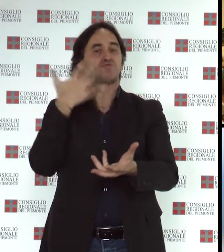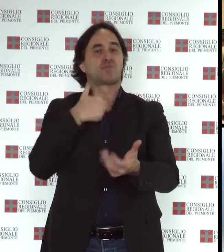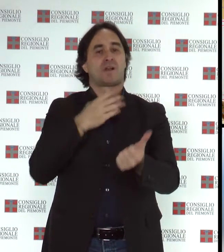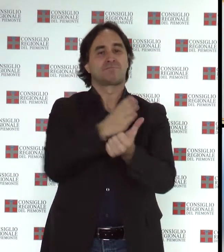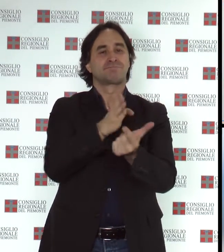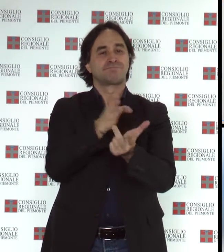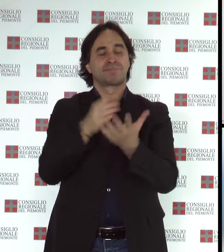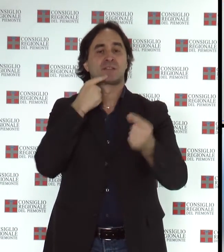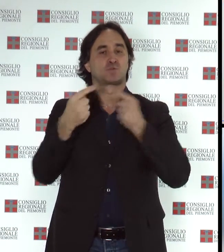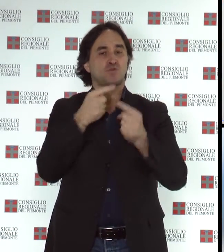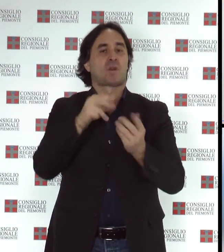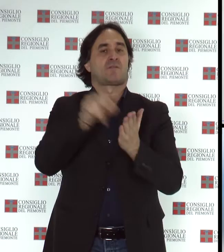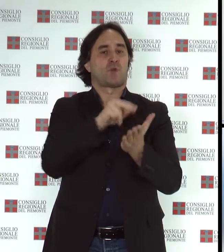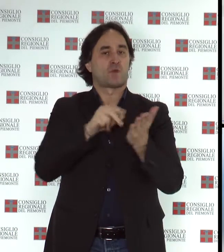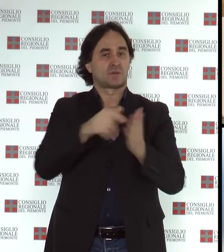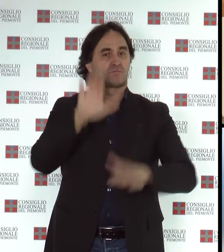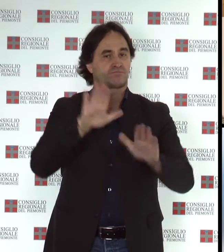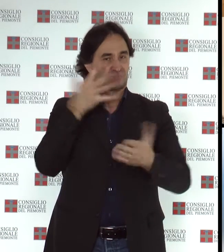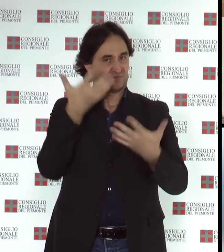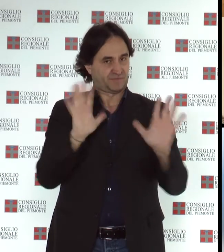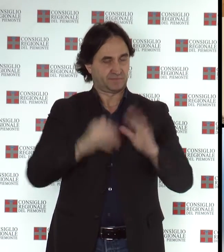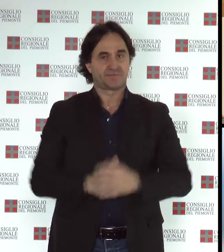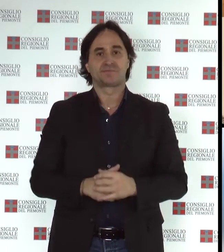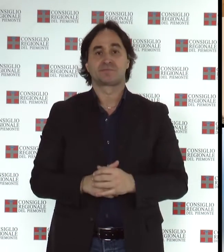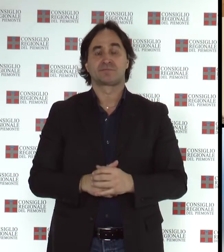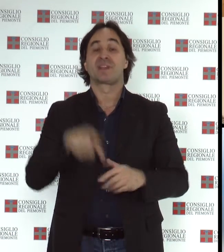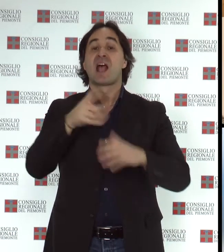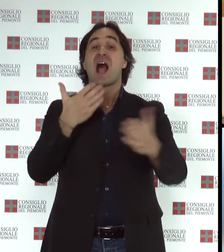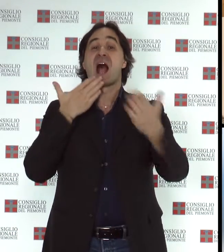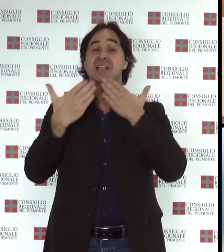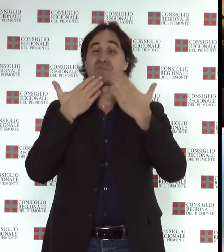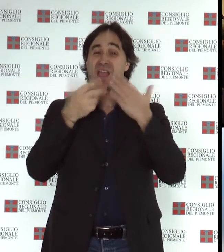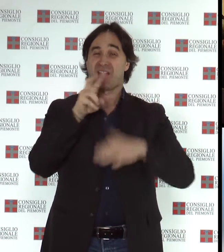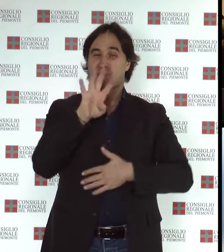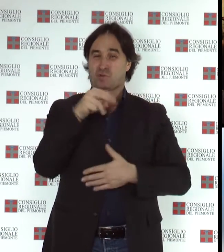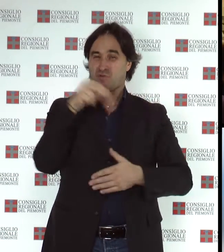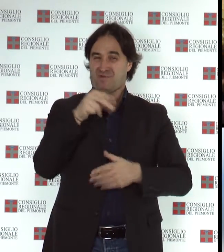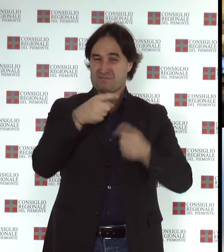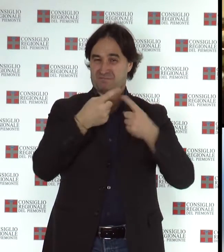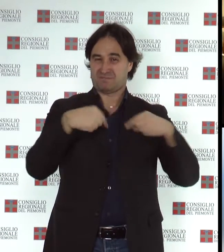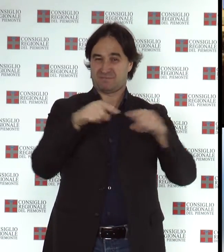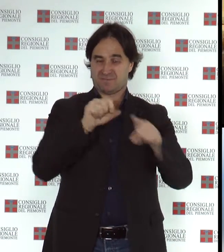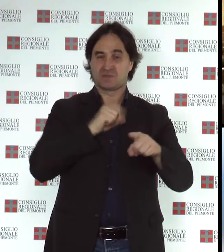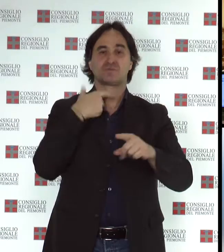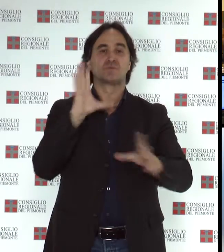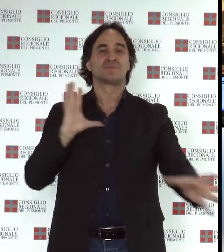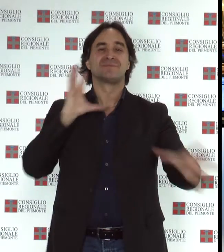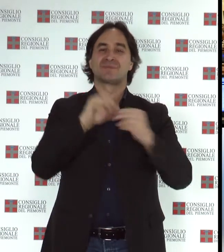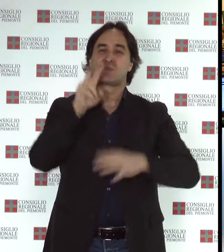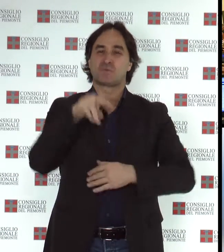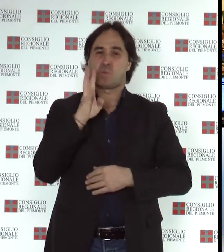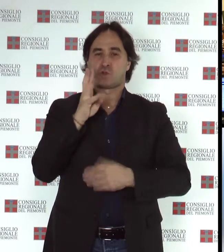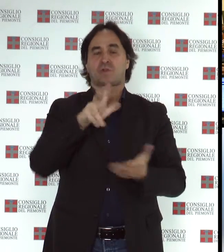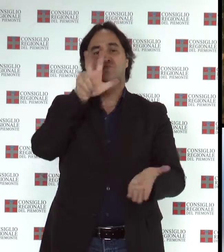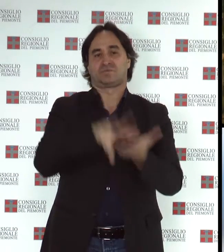atti di indirizzo in copertina l'assemblea legislativa il 24 novembre ha approvato il rendiconto 2014 e